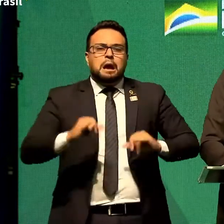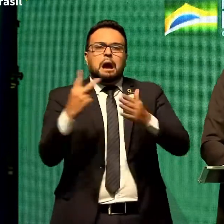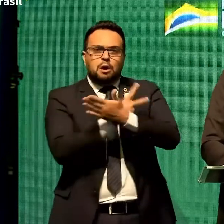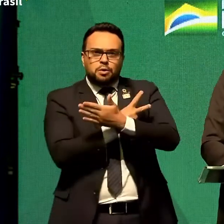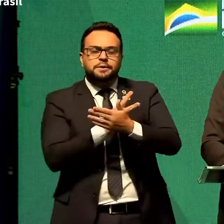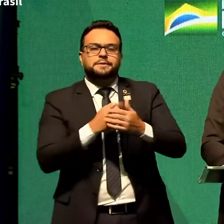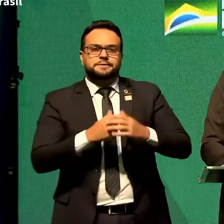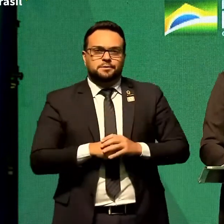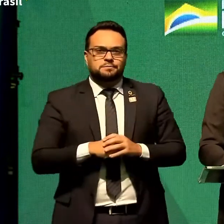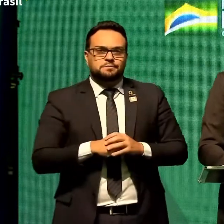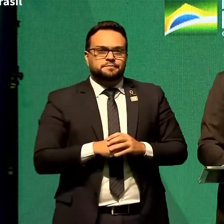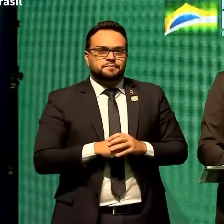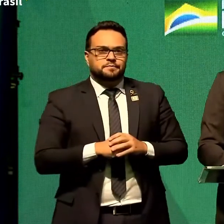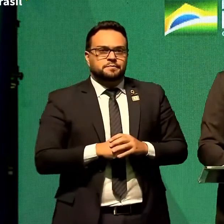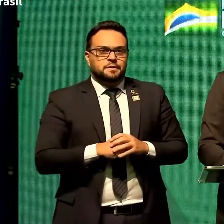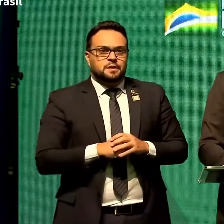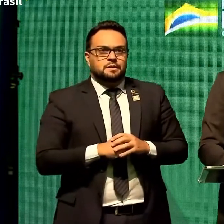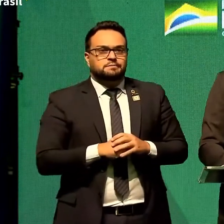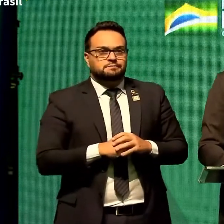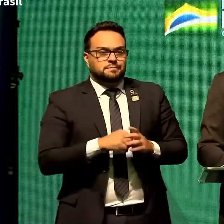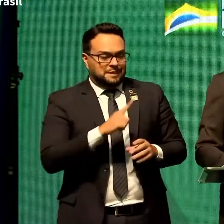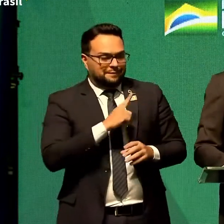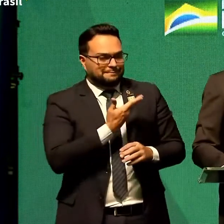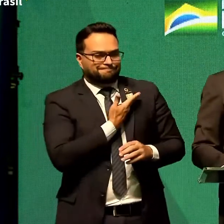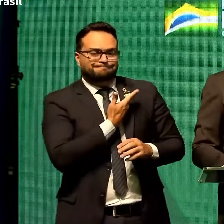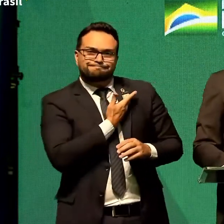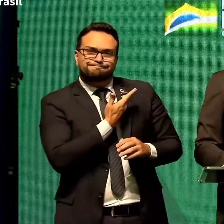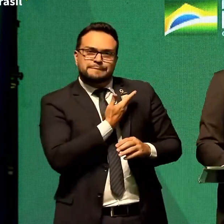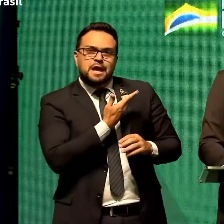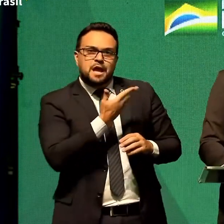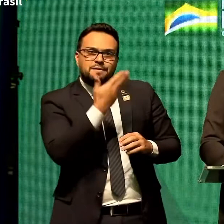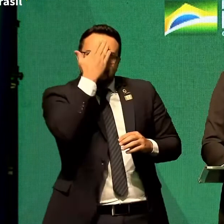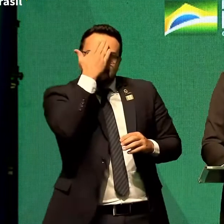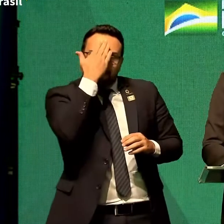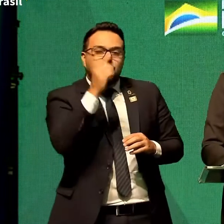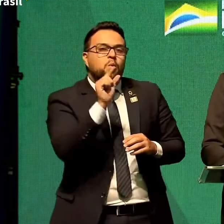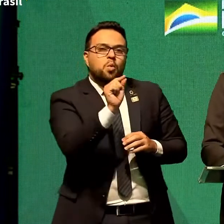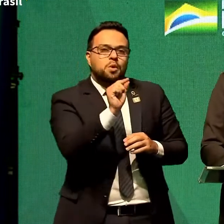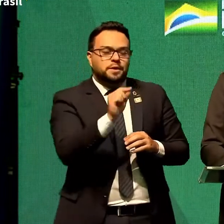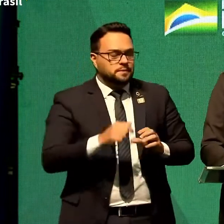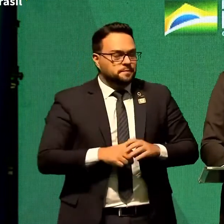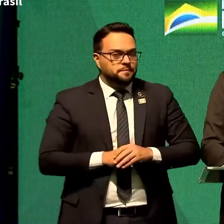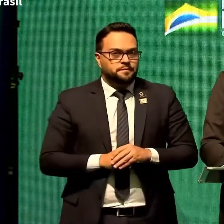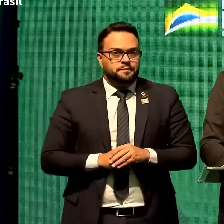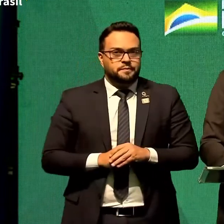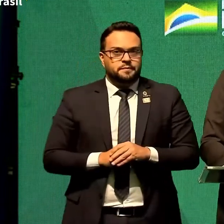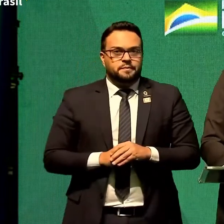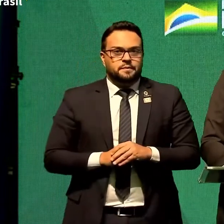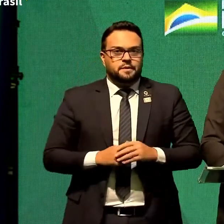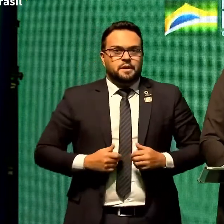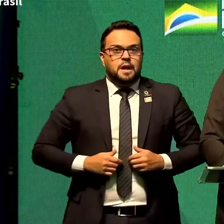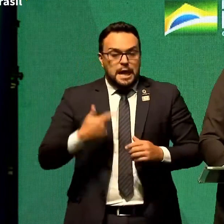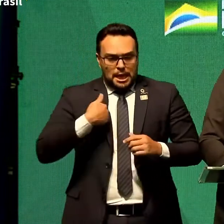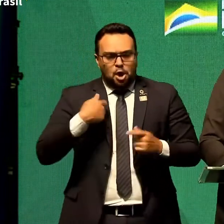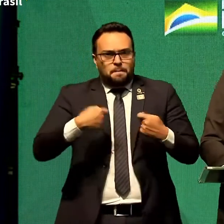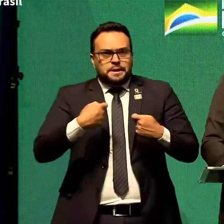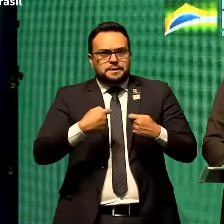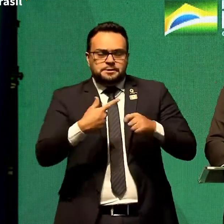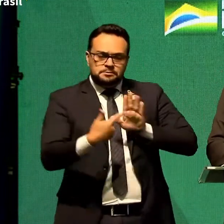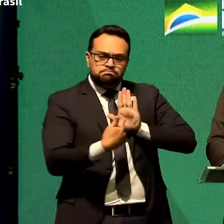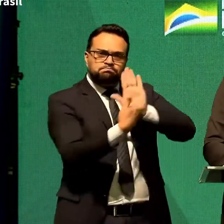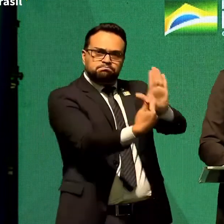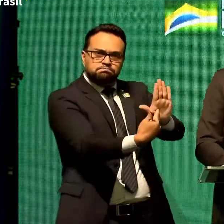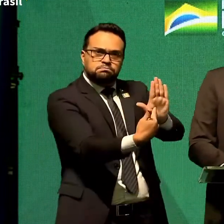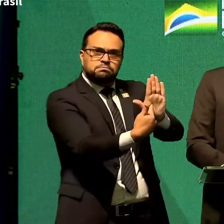forjou nossa amizade. E fiquei sabendo que ele queria a Brasília. Falei, não, eu tenho que dar exemplo, eu vou a